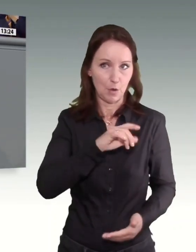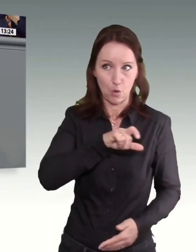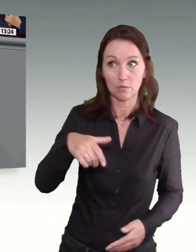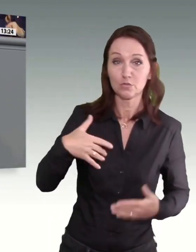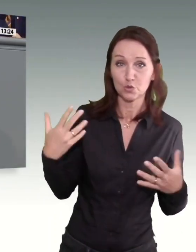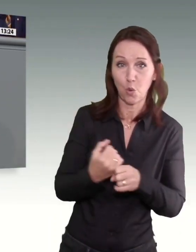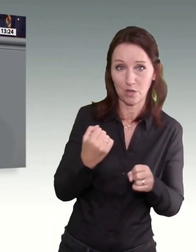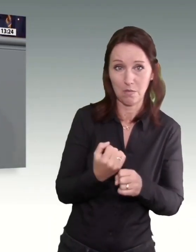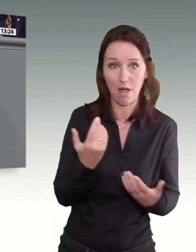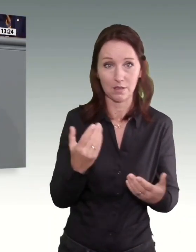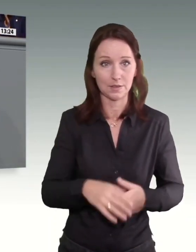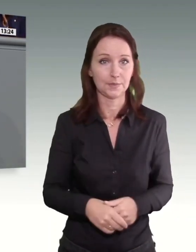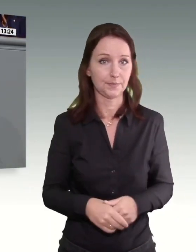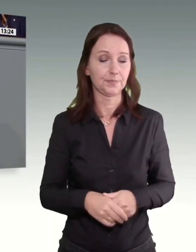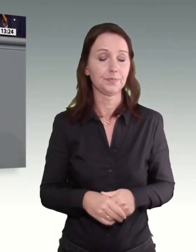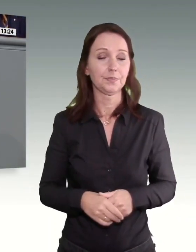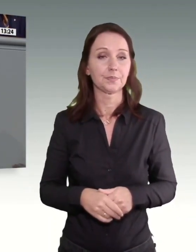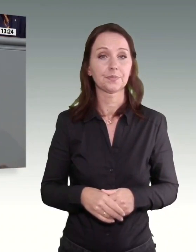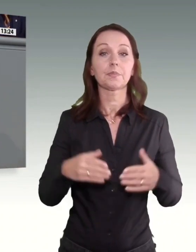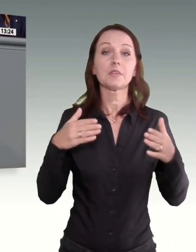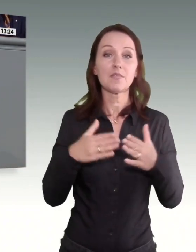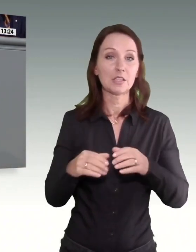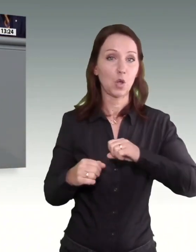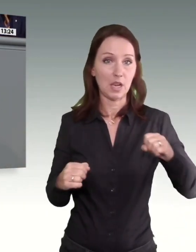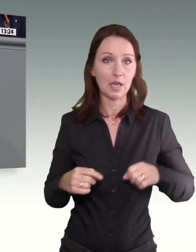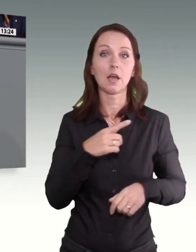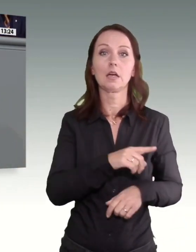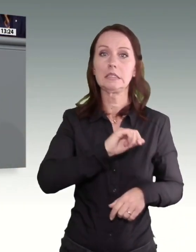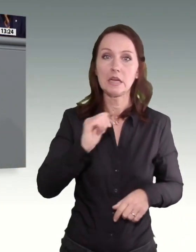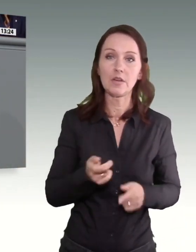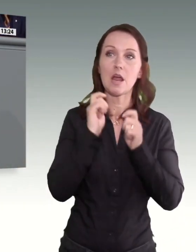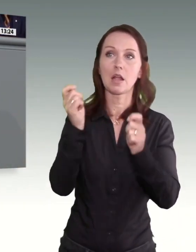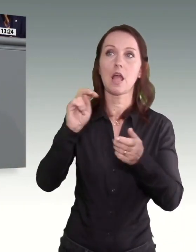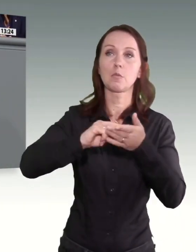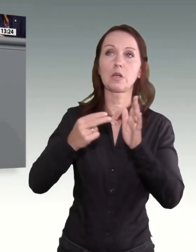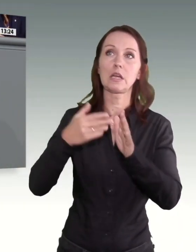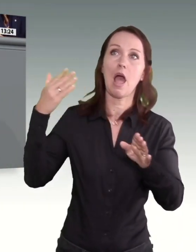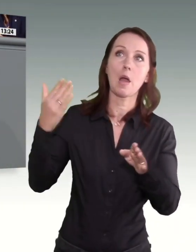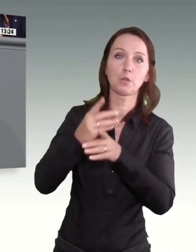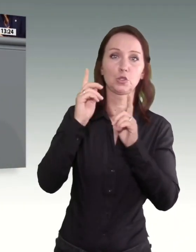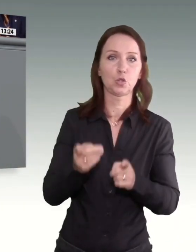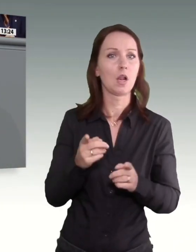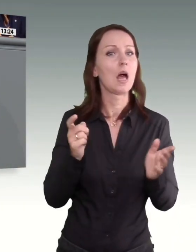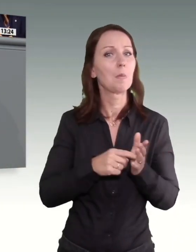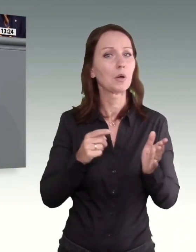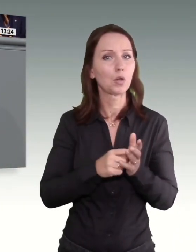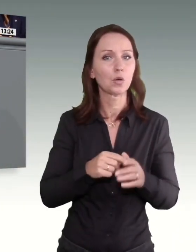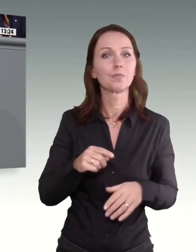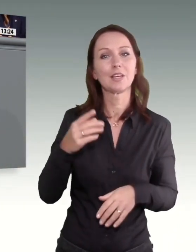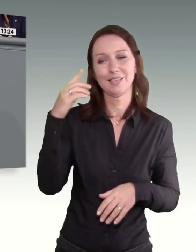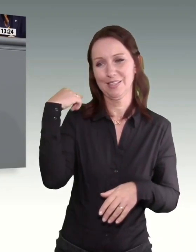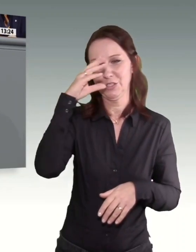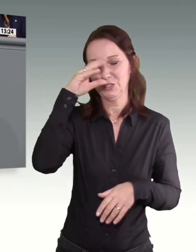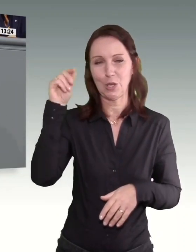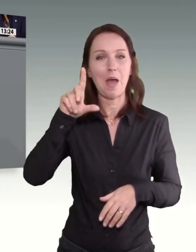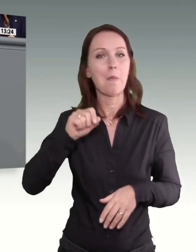Die Fraktion Die Linke beantragt also einen erneuten Eingriff. Begründung, man ist mit der Empfehlung der Mindestlohnkommission aus dem Sommer